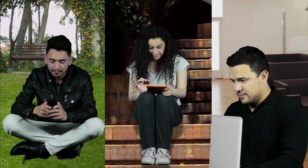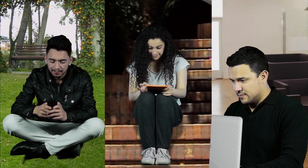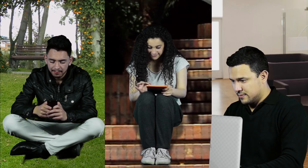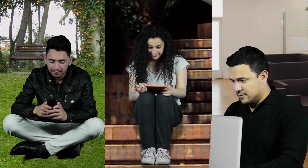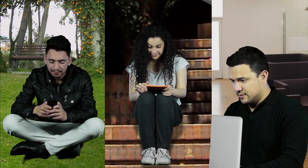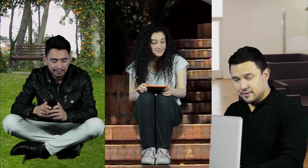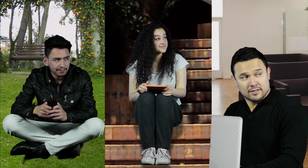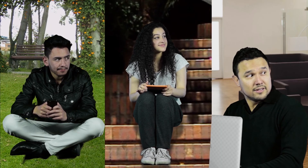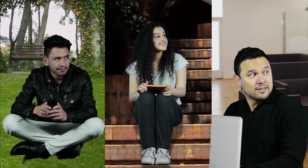¡Tienes